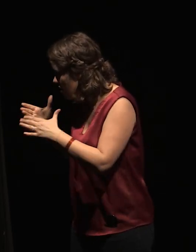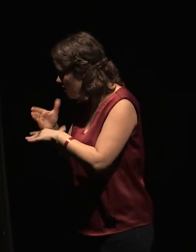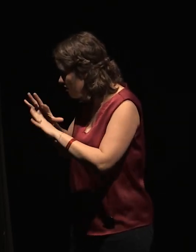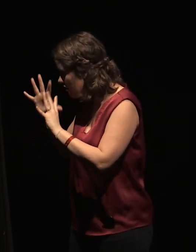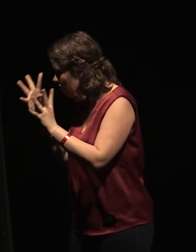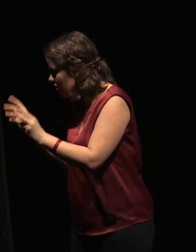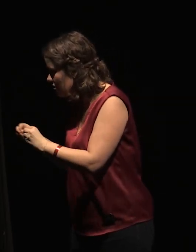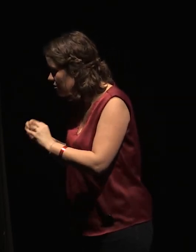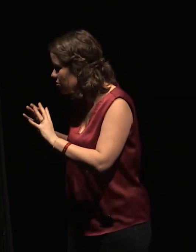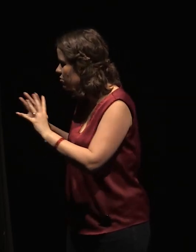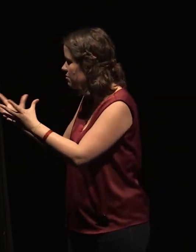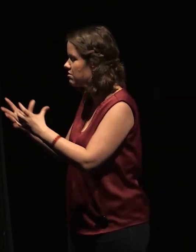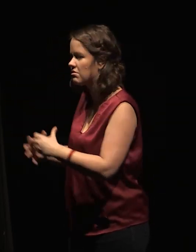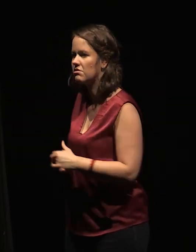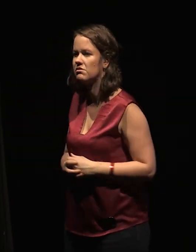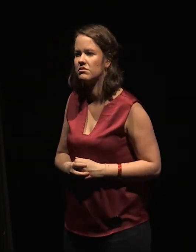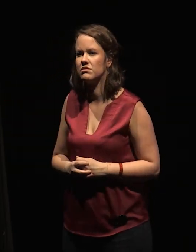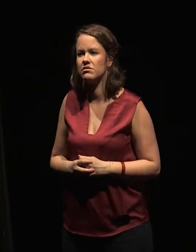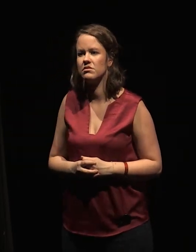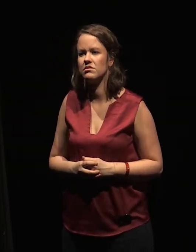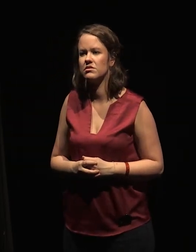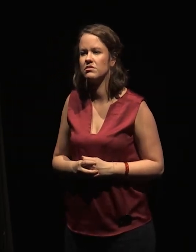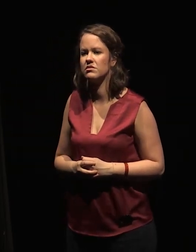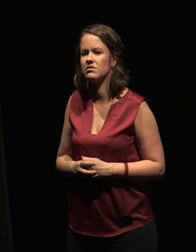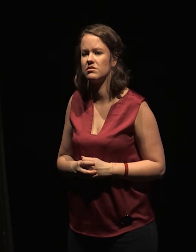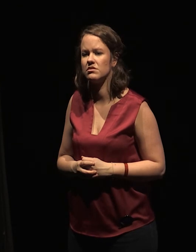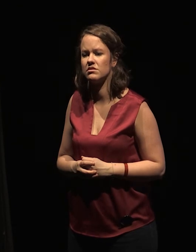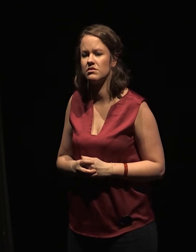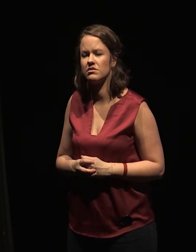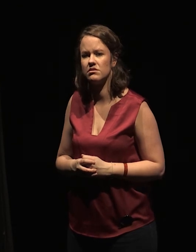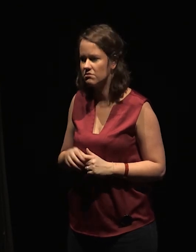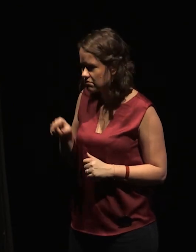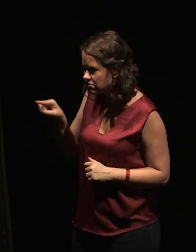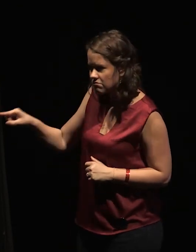place, elle poursuit sa vie. Salut là, si tu trouves le temps.